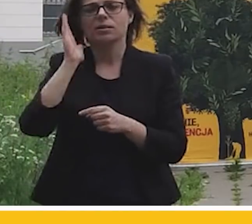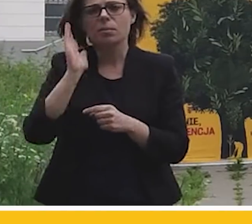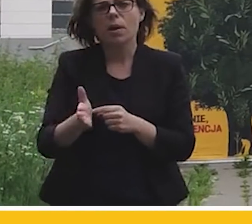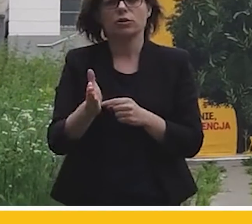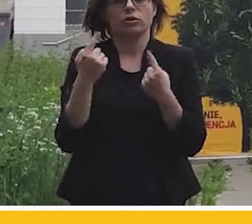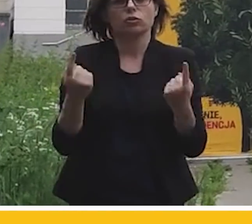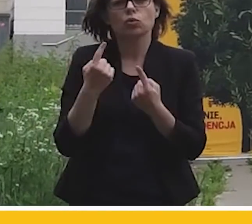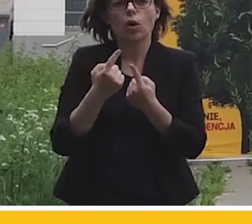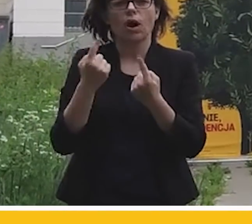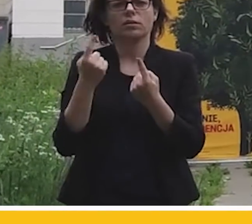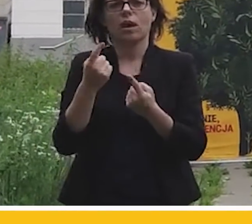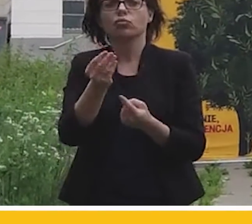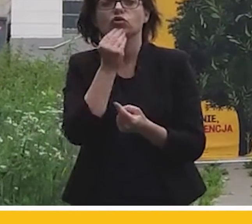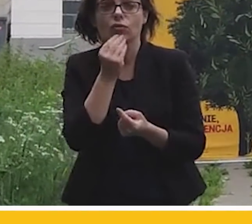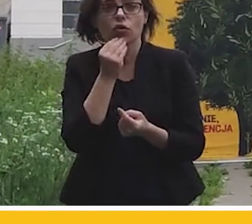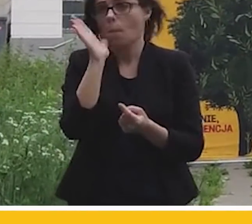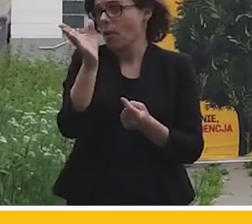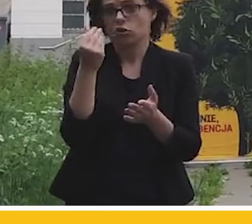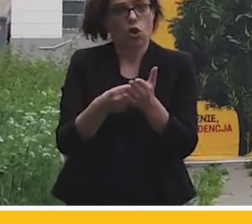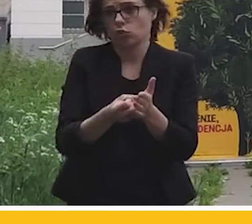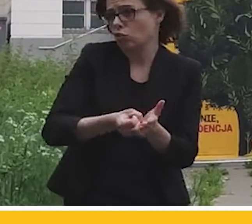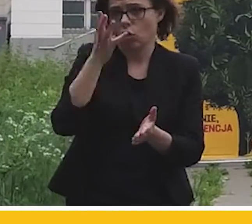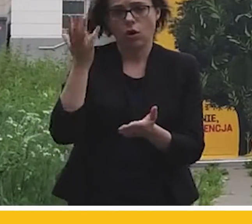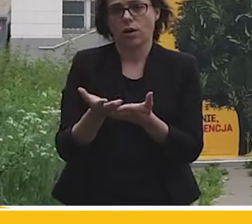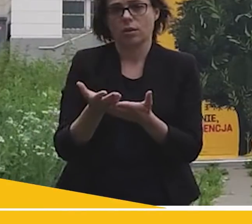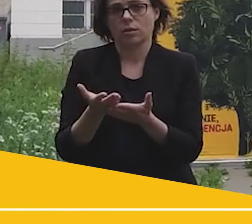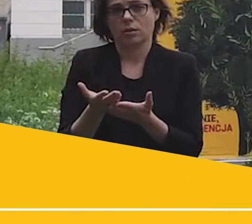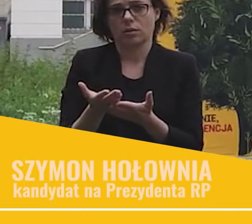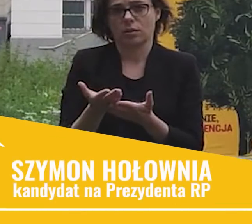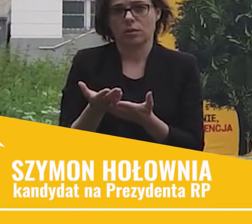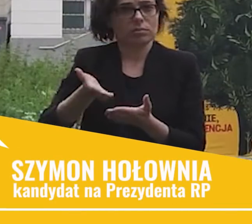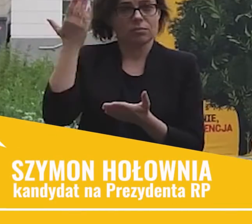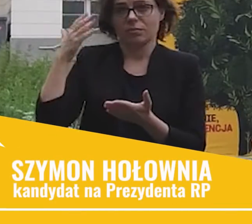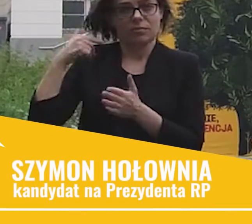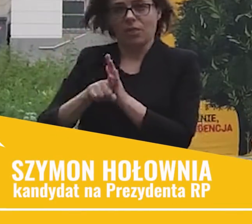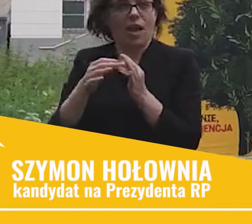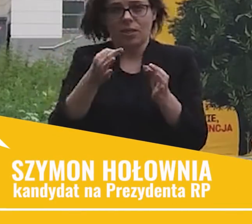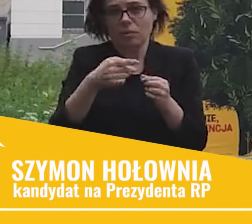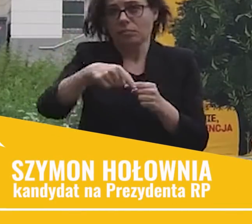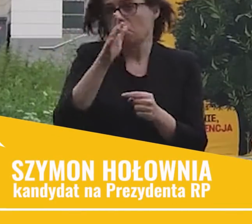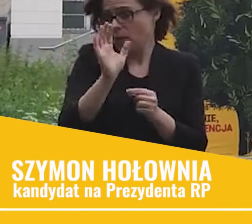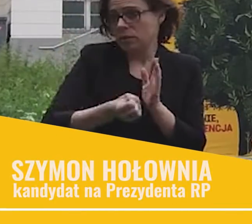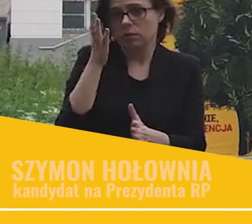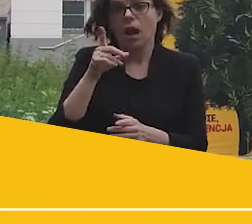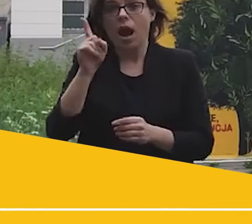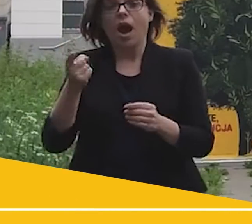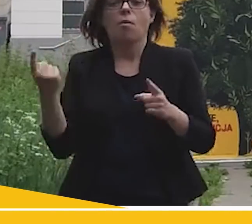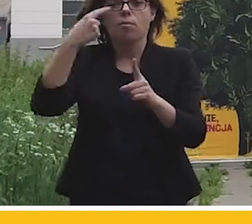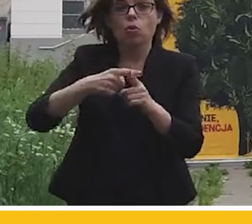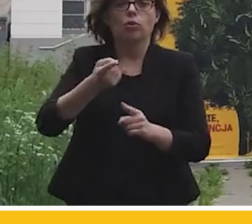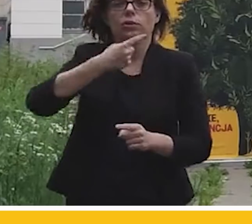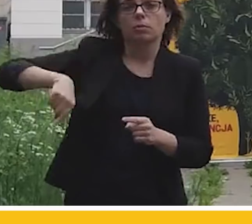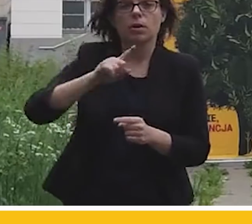znajdować się w sytuacji, w której żywność zacznie kosztować tyle, ile nie kosztowała do tej pory, w której nas, osłabionych koronakryzysem,